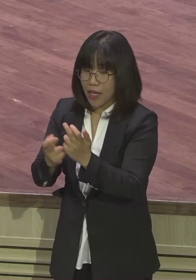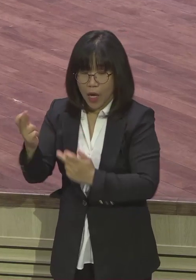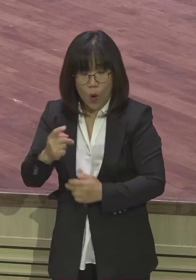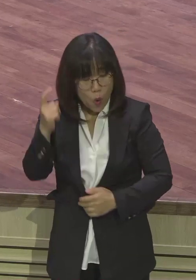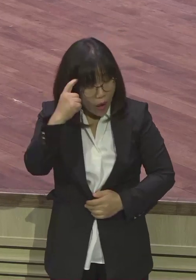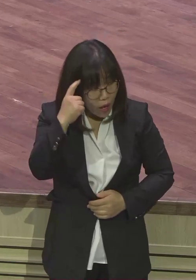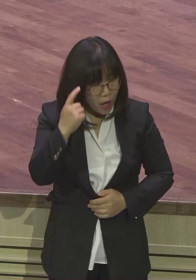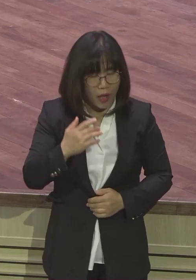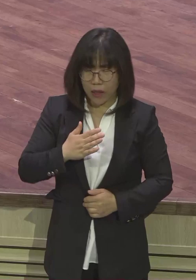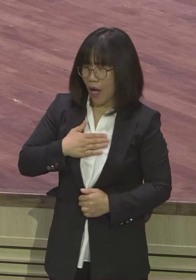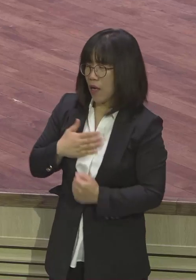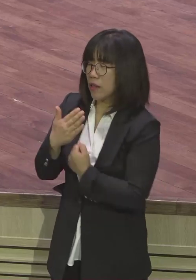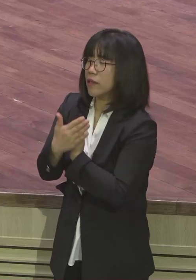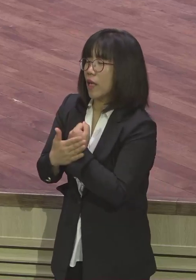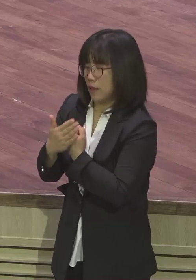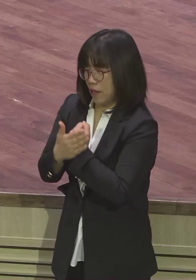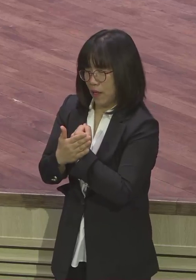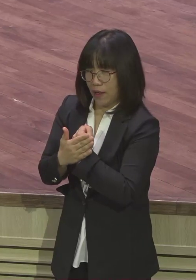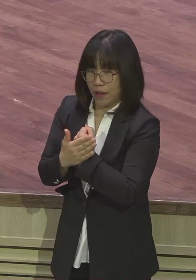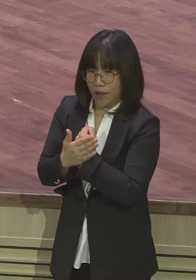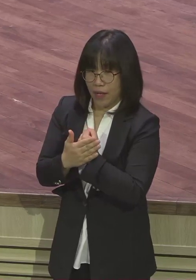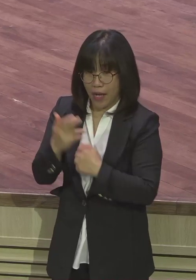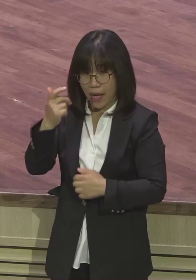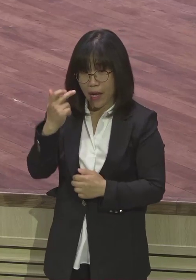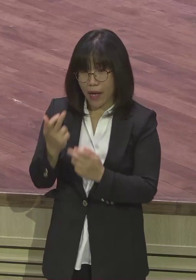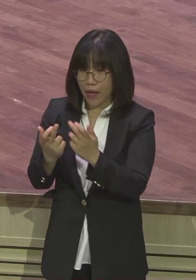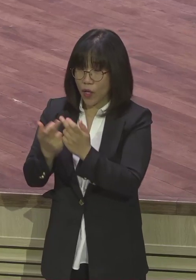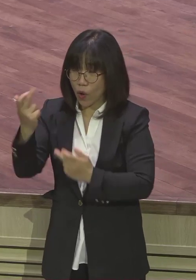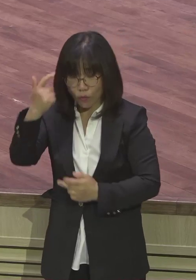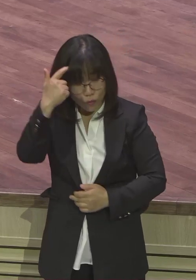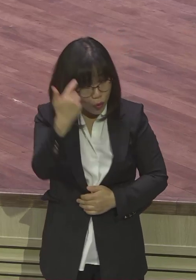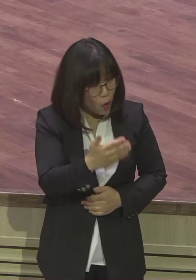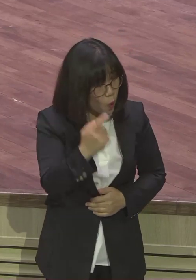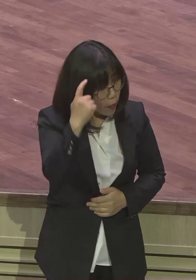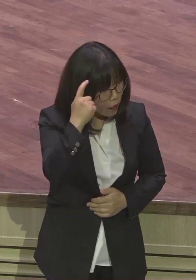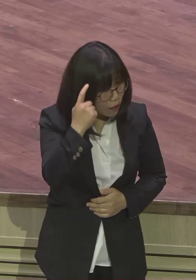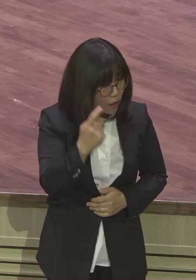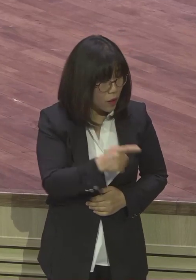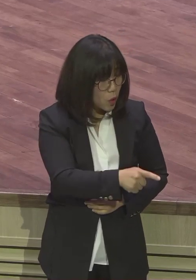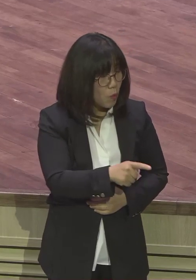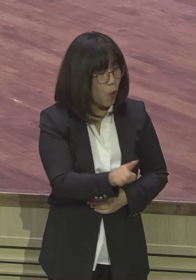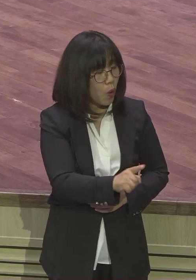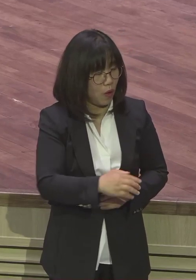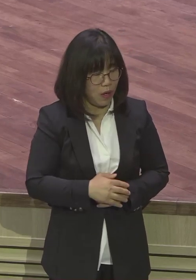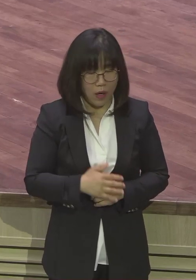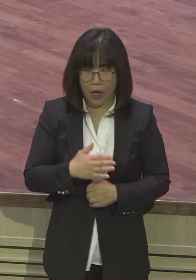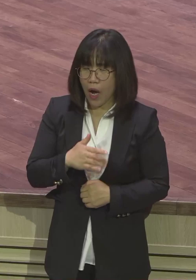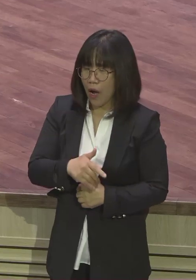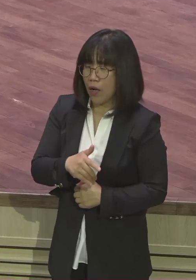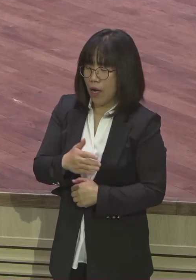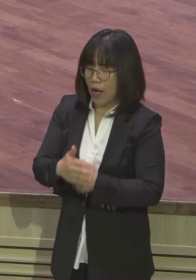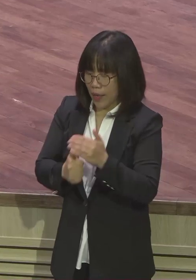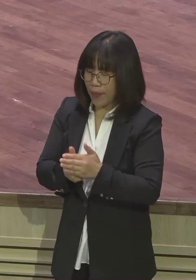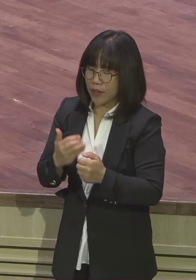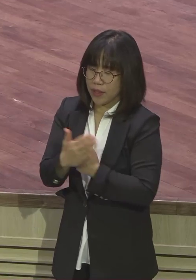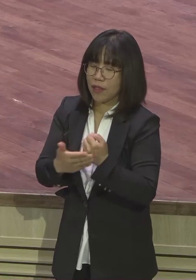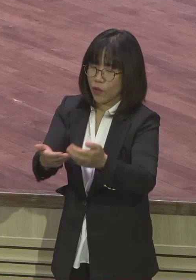은혜라는 표현으로 다 대응을 합니다. 야곱이. 얼마나 바뀌어졌어요. 지가 잘나서가 아니고 한마디로 은혜가